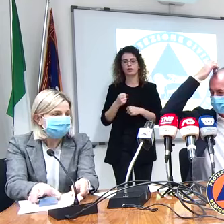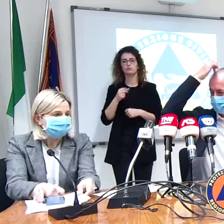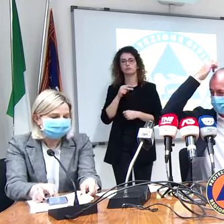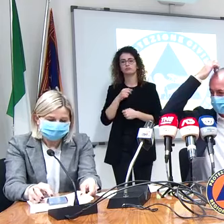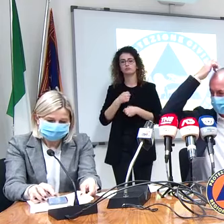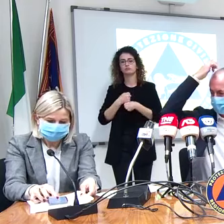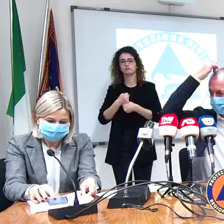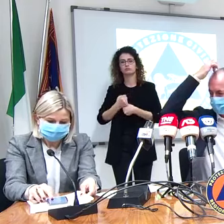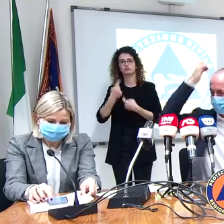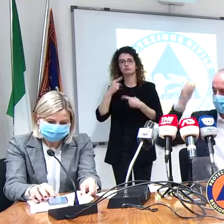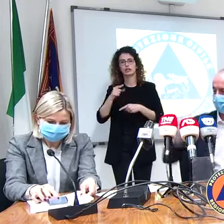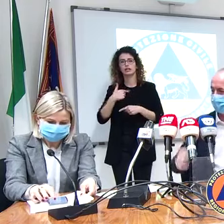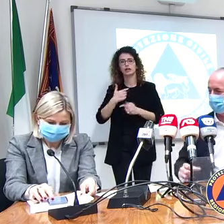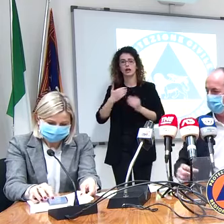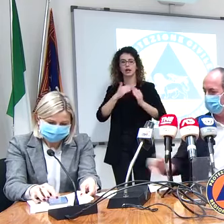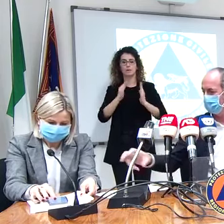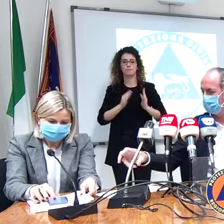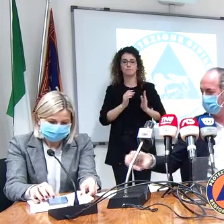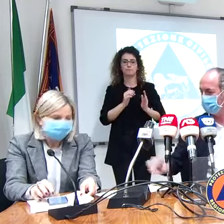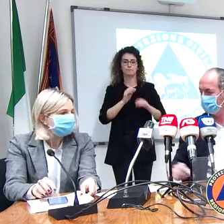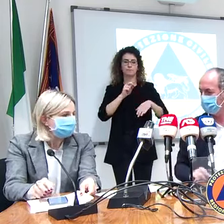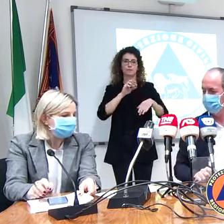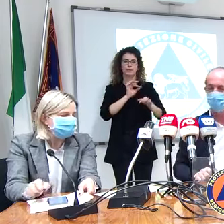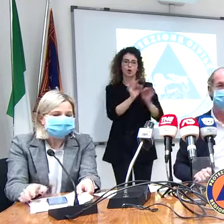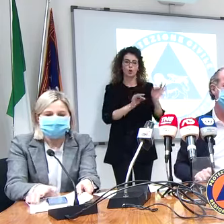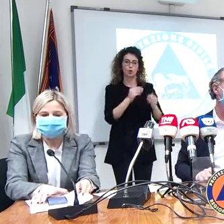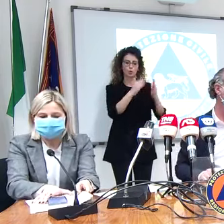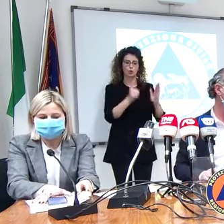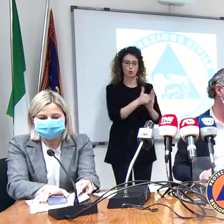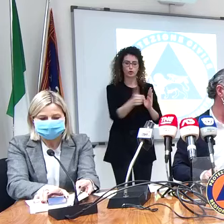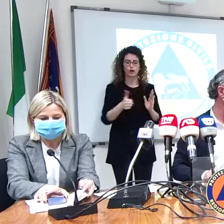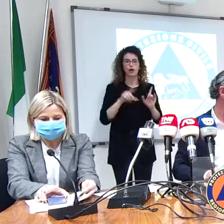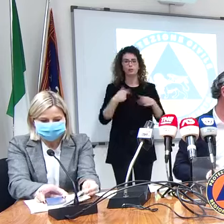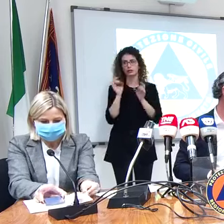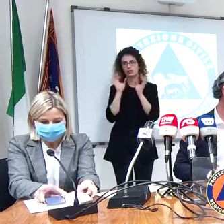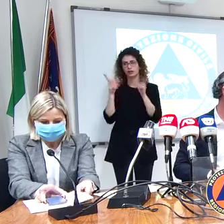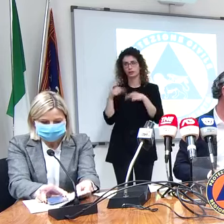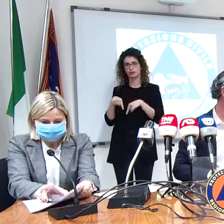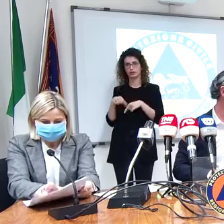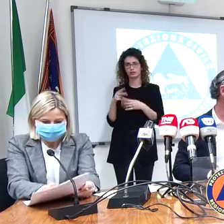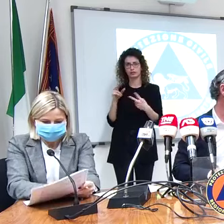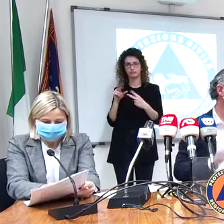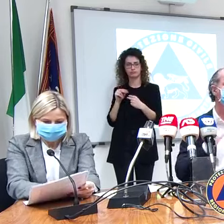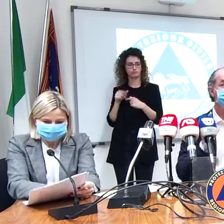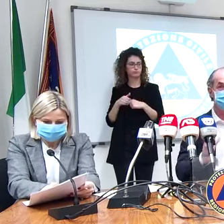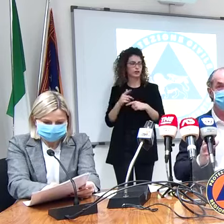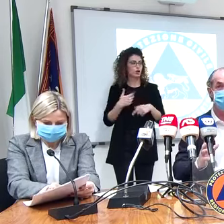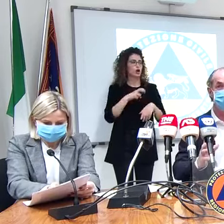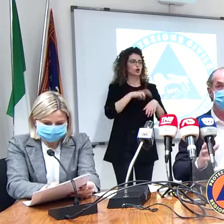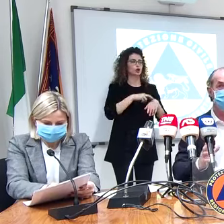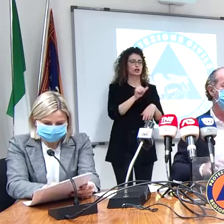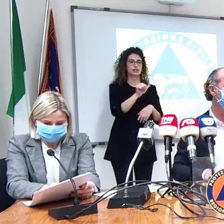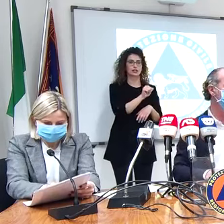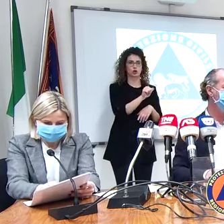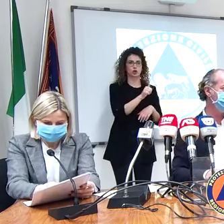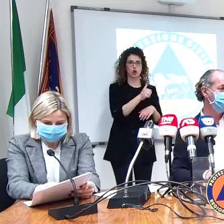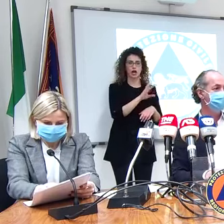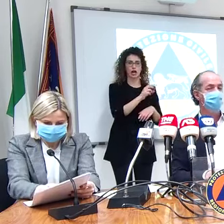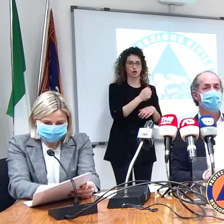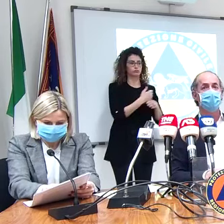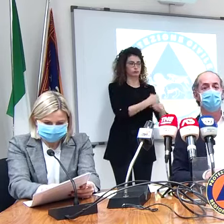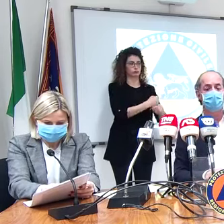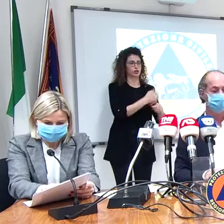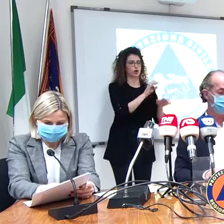cure domiciliari che brevemente dell'incontro fatto stamattina la dottoressa Scrochero poi che entra nel merito delle cure domiciliari